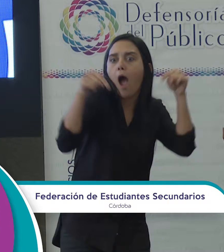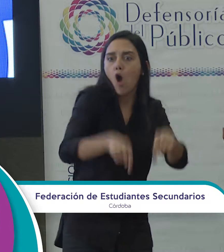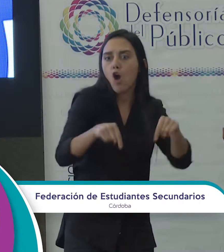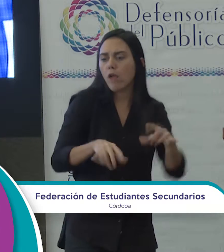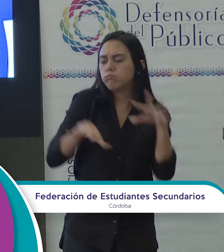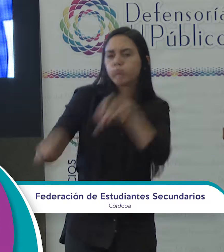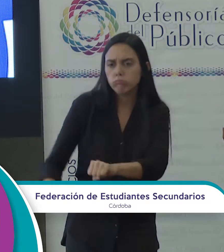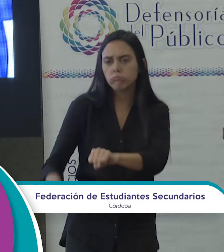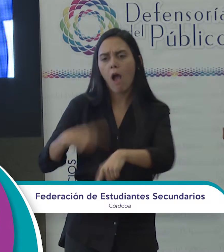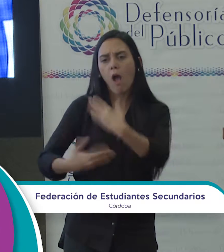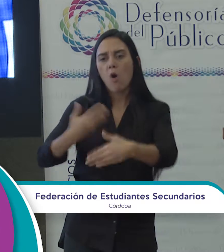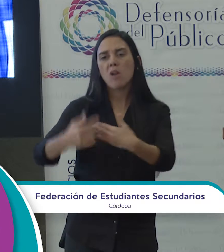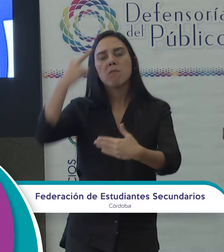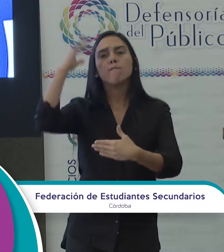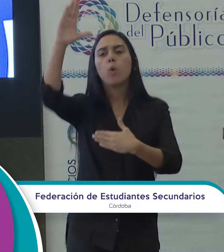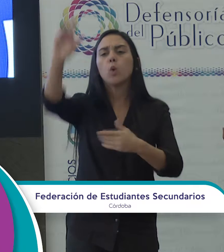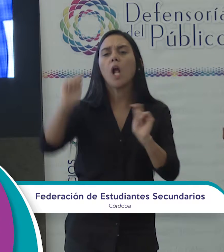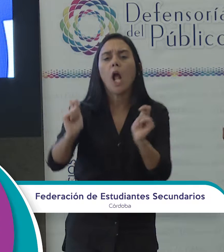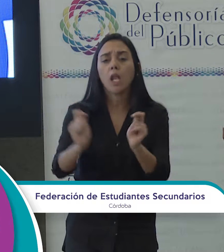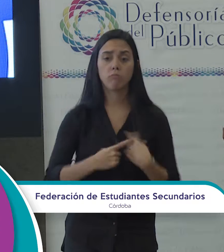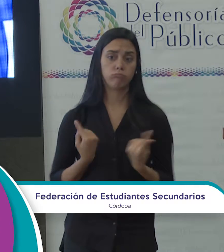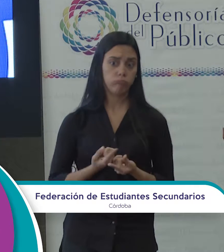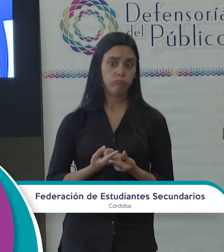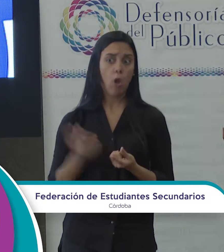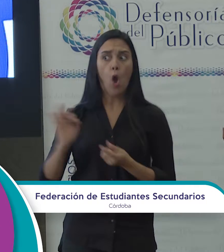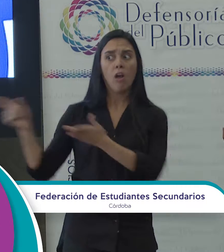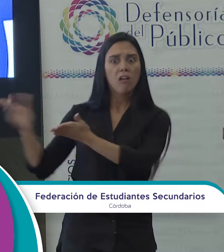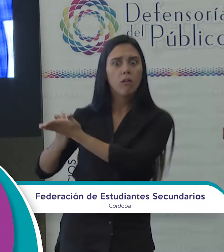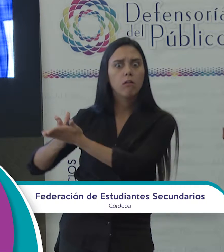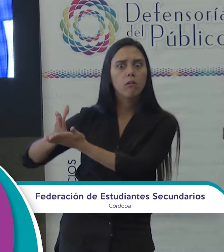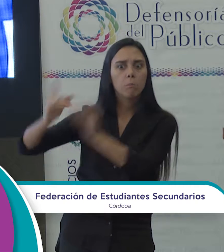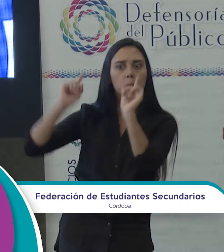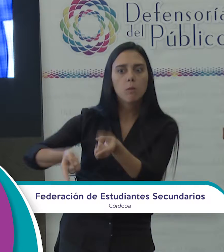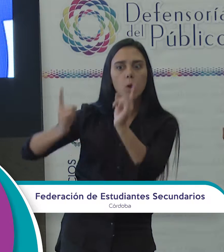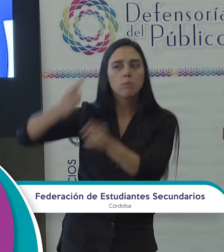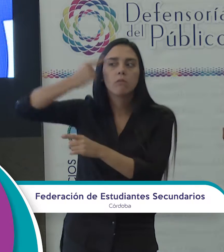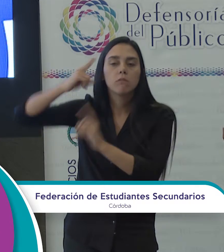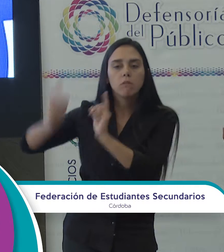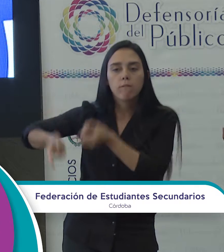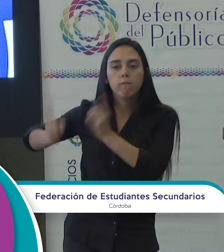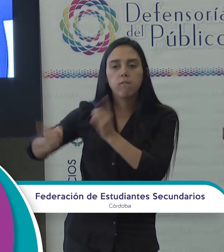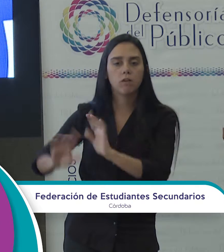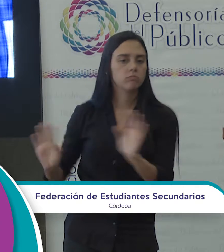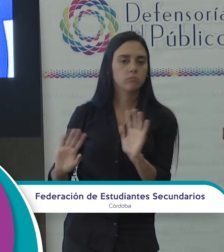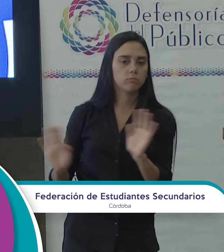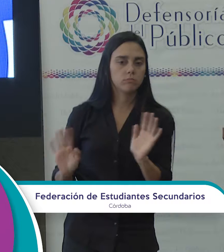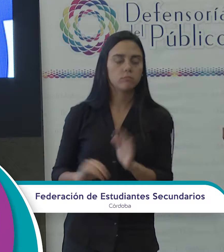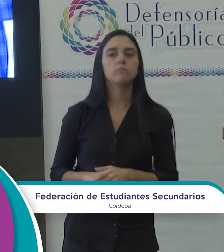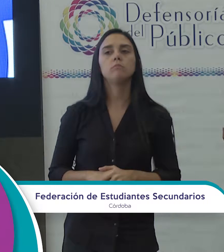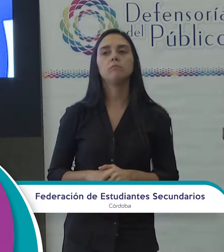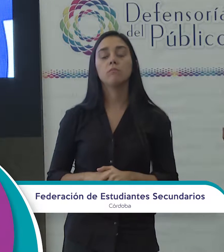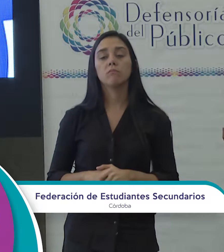nosotros quedemos releados al futuro, corre el riesgo de permanecer para siempre como algo que tal vez ocurra más adelante, nuestros sueños, sin secretarse nunca.